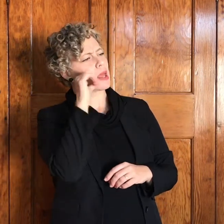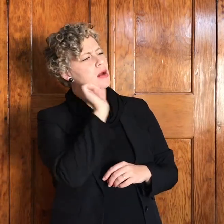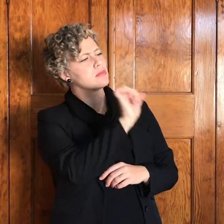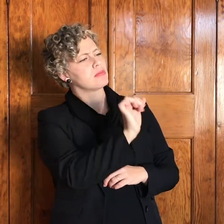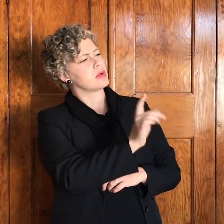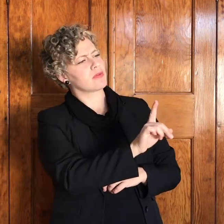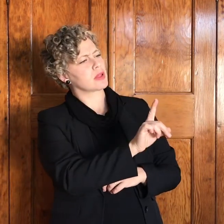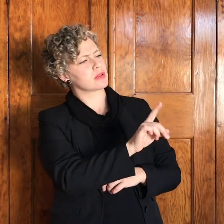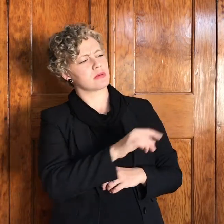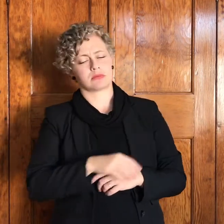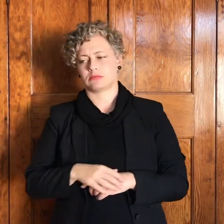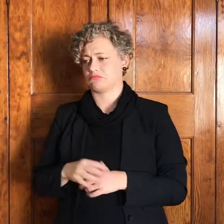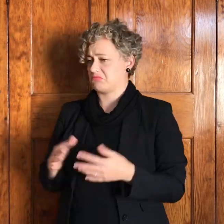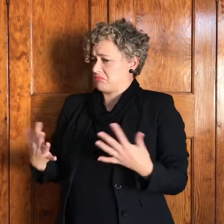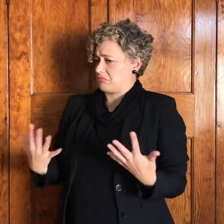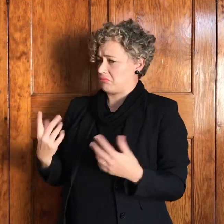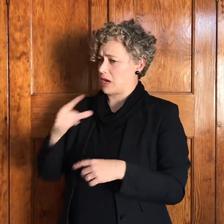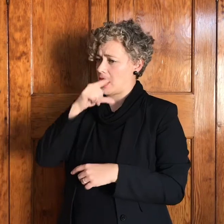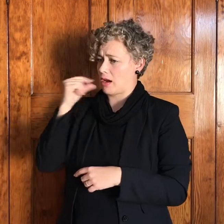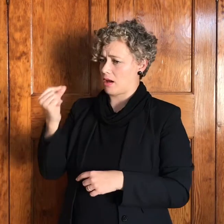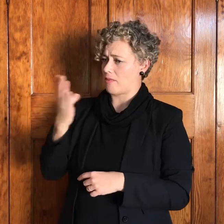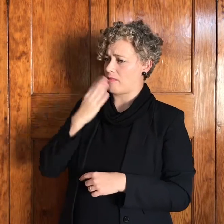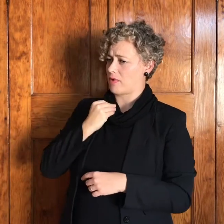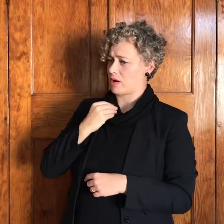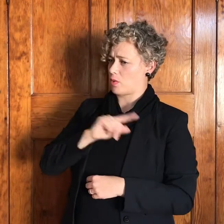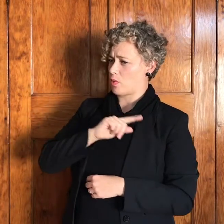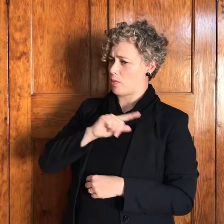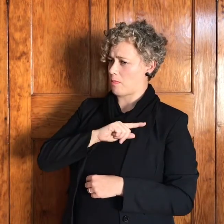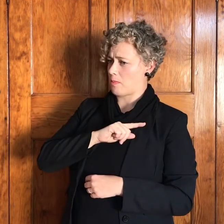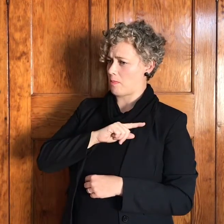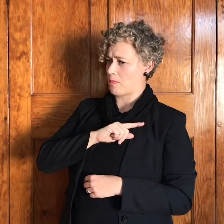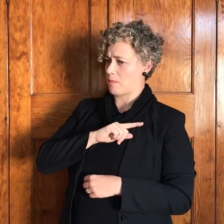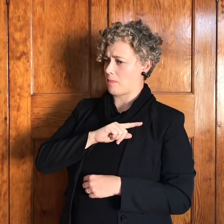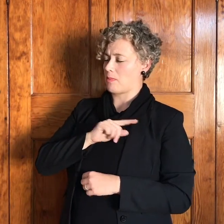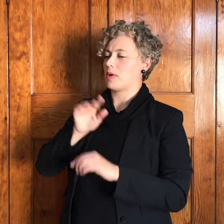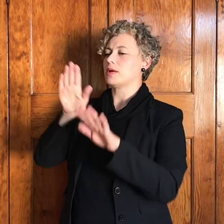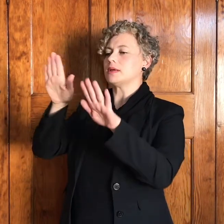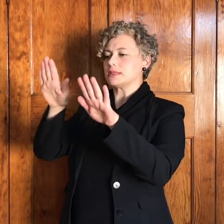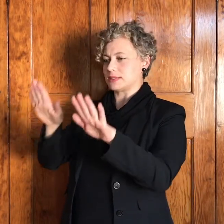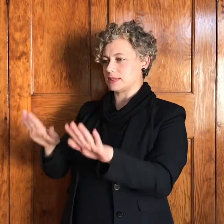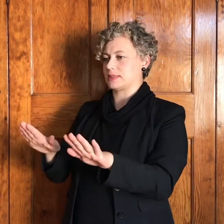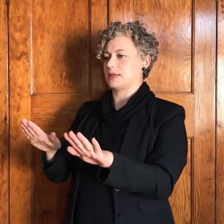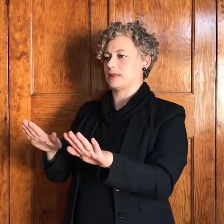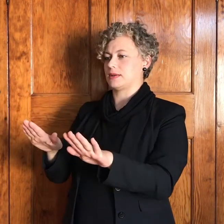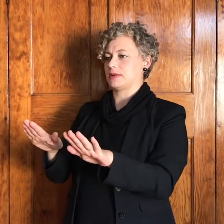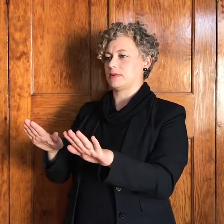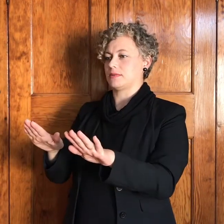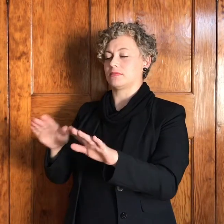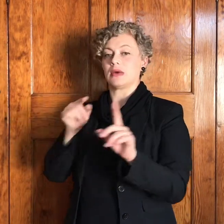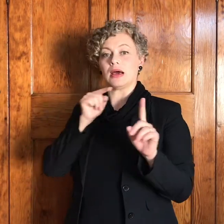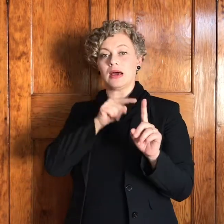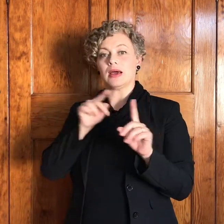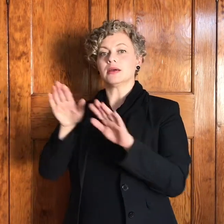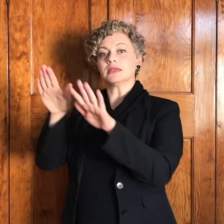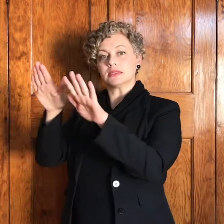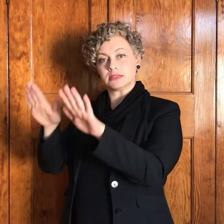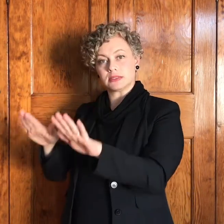waarom vraag jy my naam en hy het vir Jacob net daar gesê en Jacob het die plek